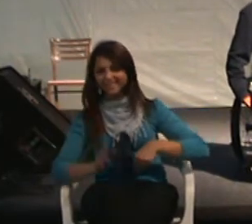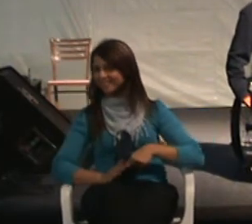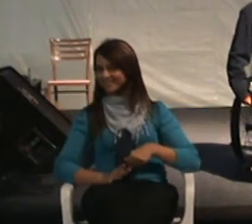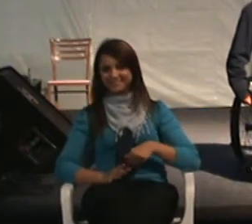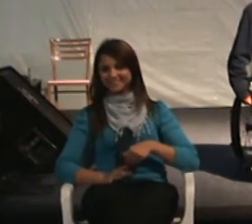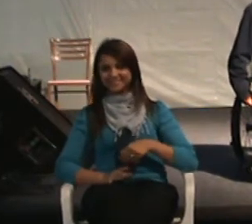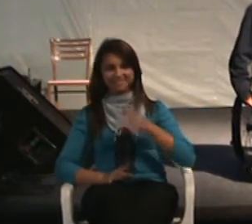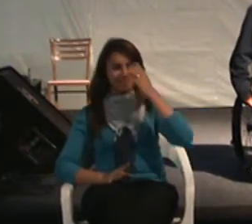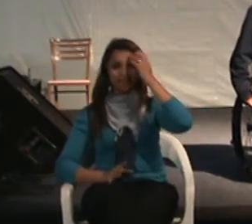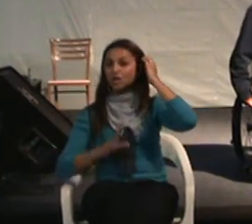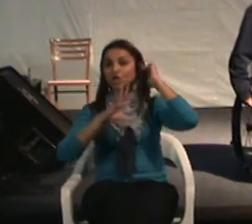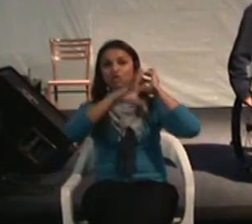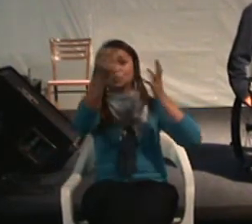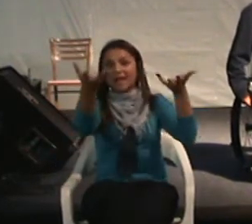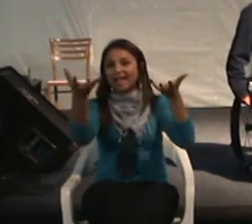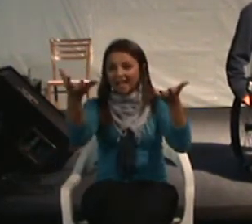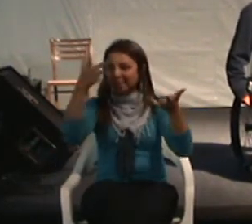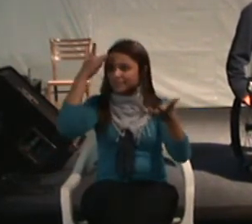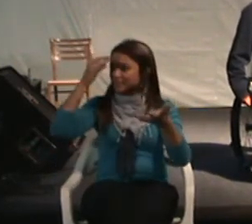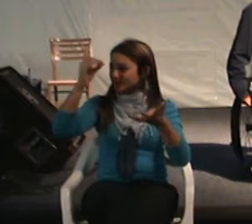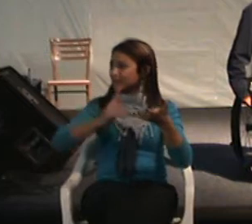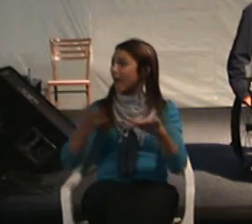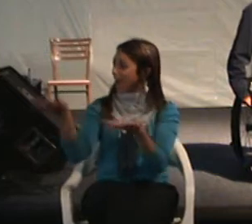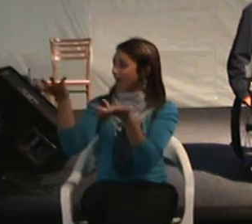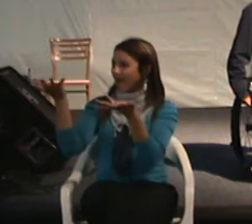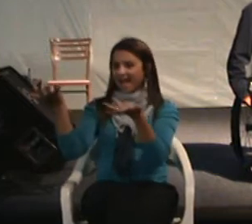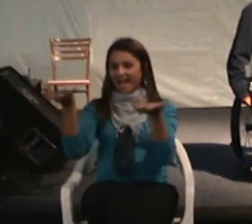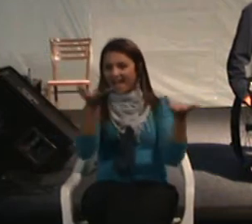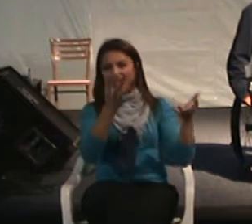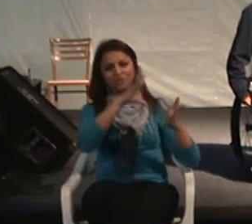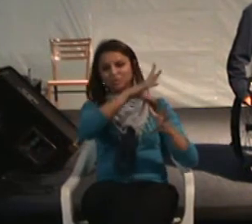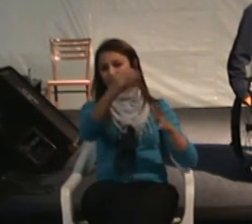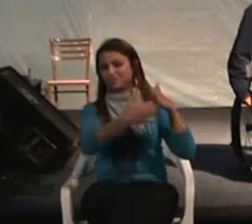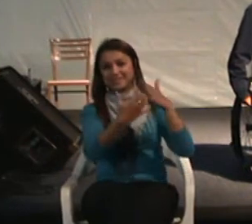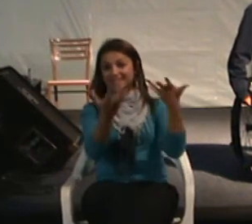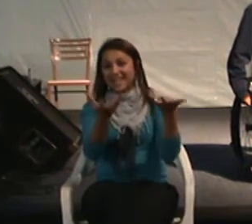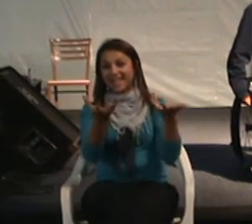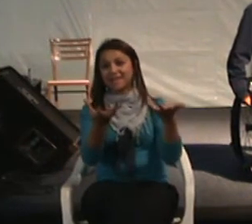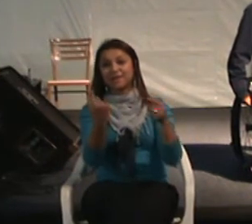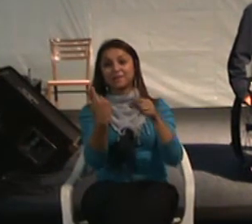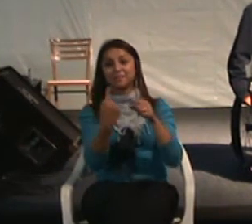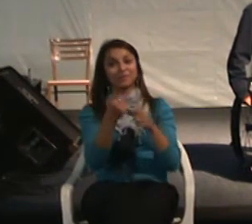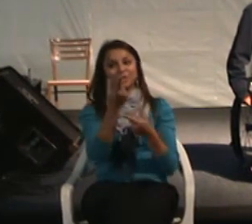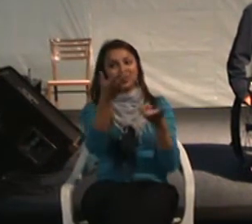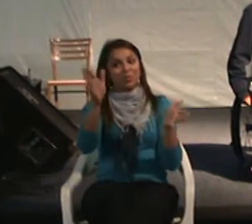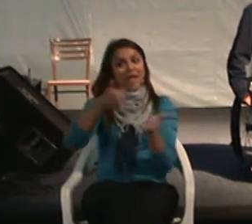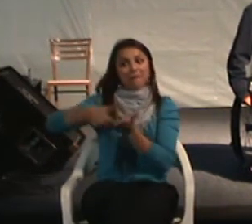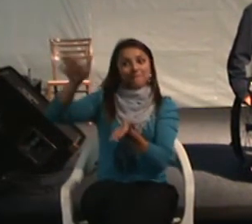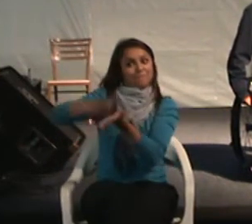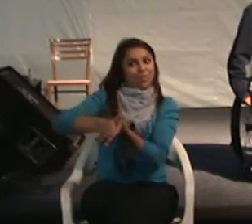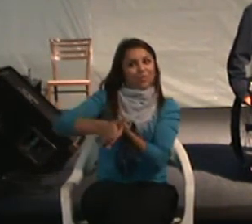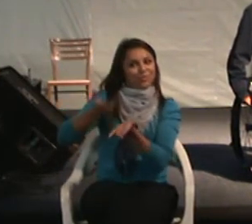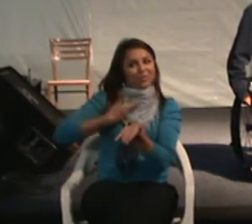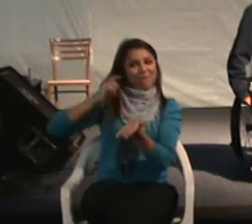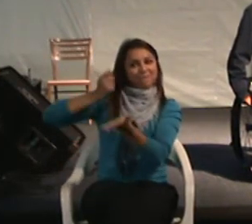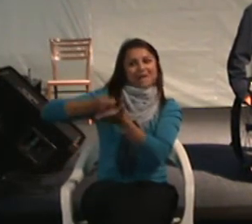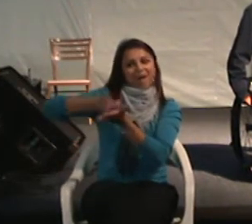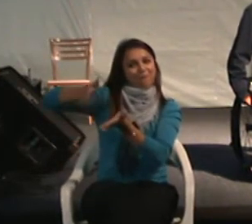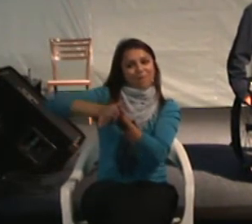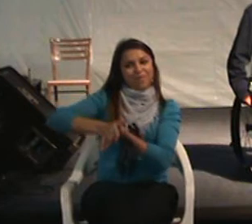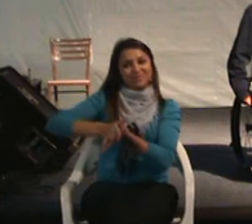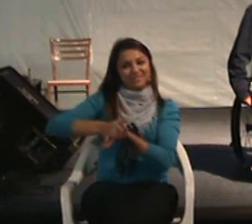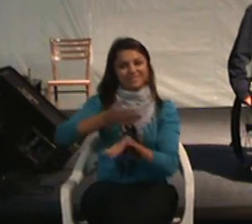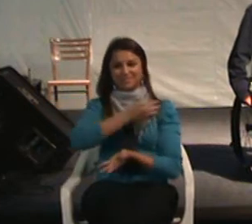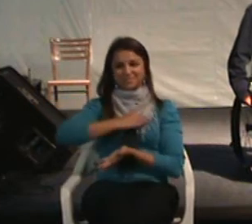Todo mundo quer contratar a pessoa com deficiência para fugir da multa do Ministério